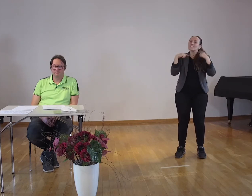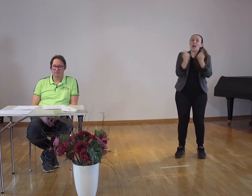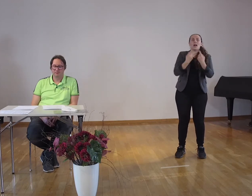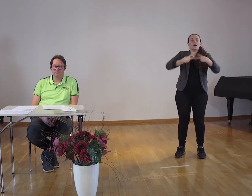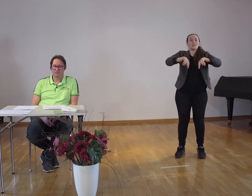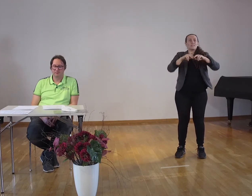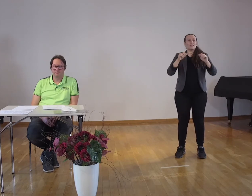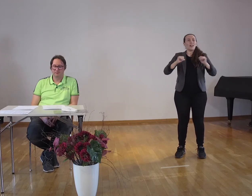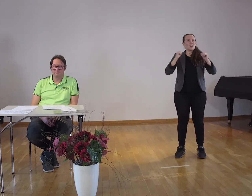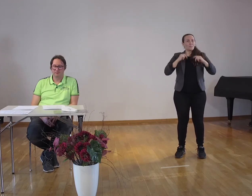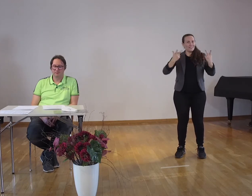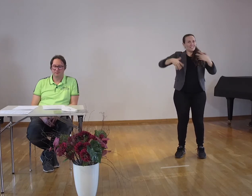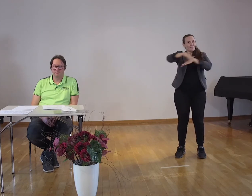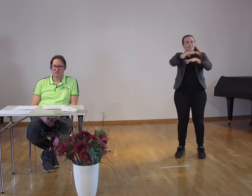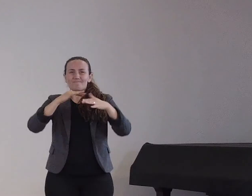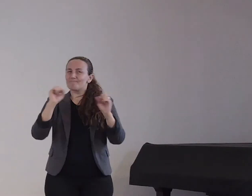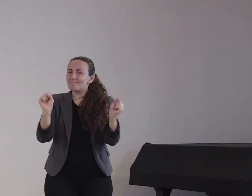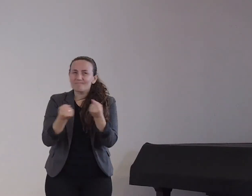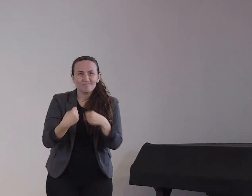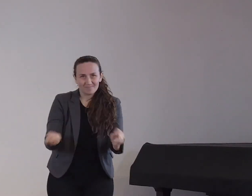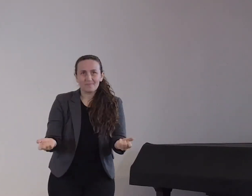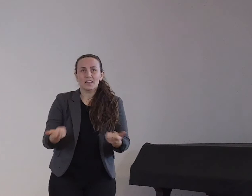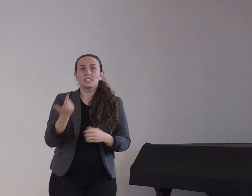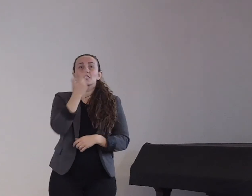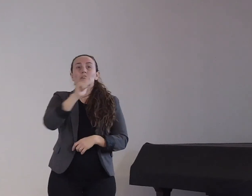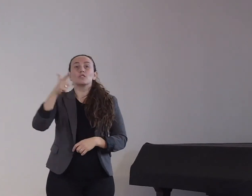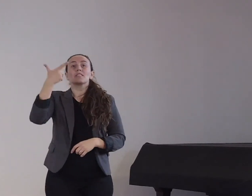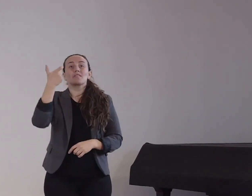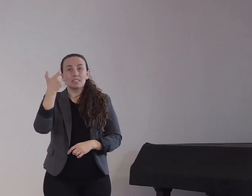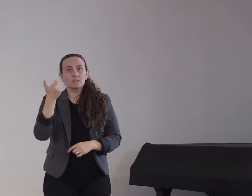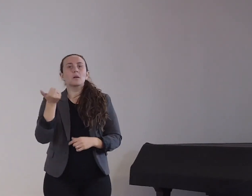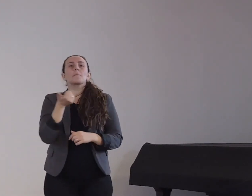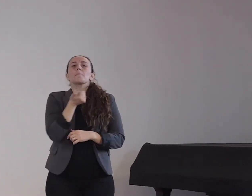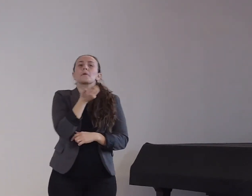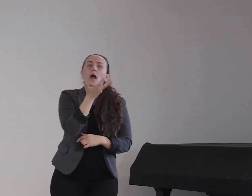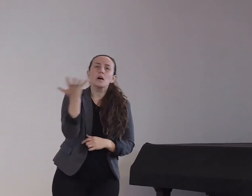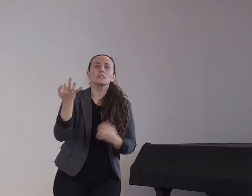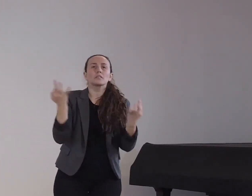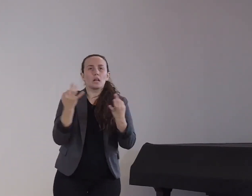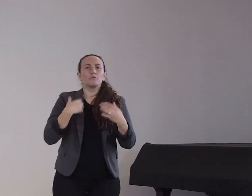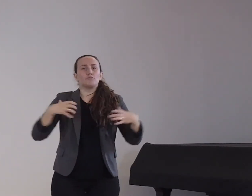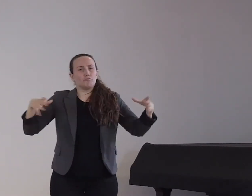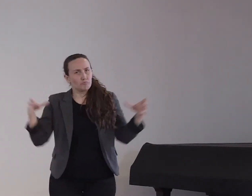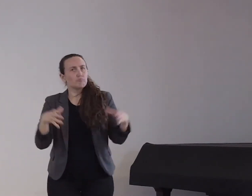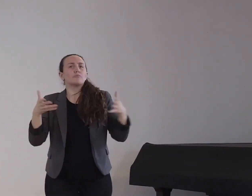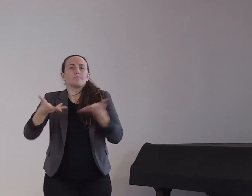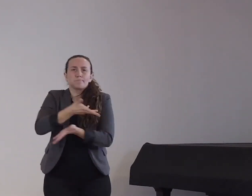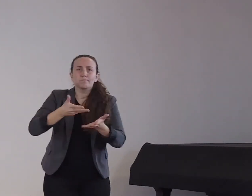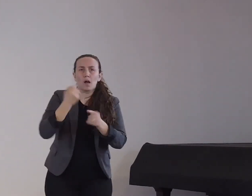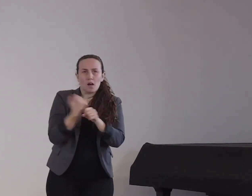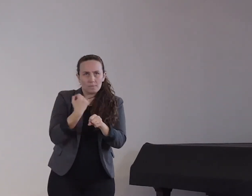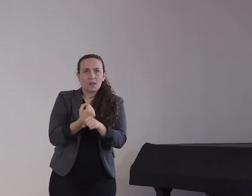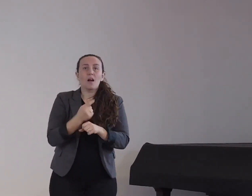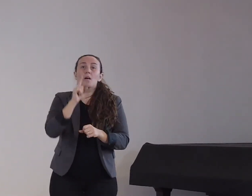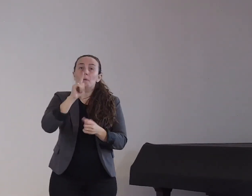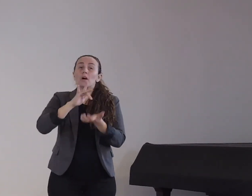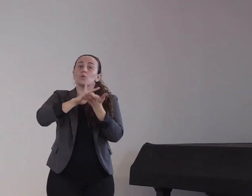Trotz Corona ist unsere Mitgliederzahl auf 52 angewachsen. Und Corona ist auch das heutige Thema.